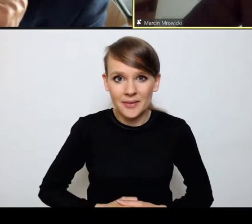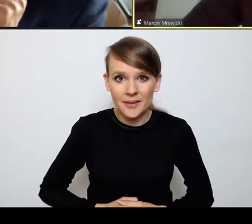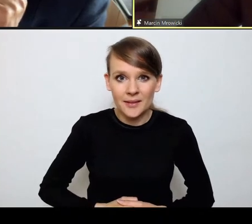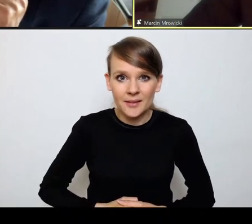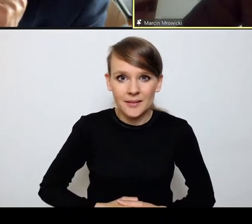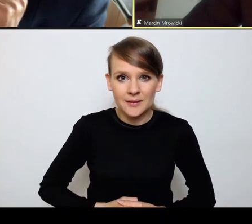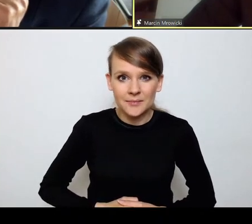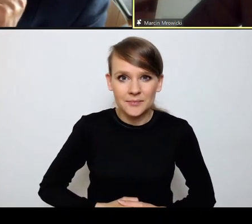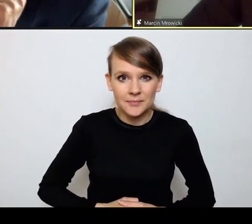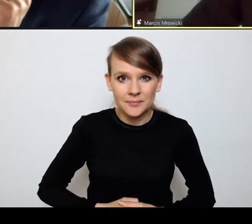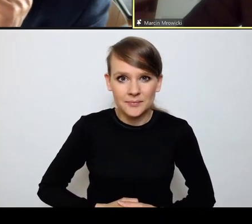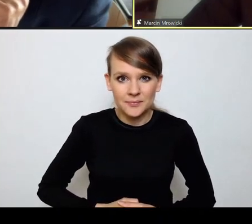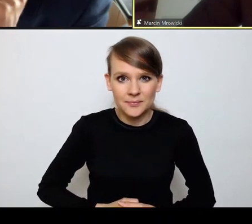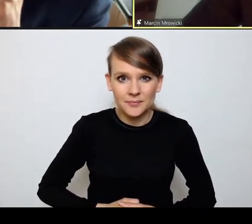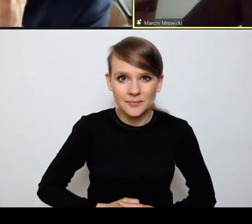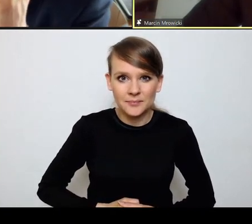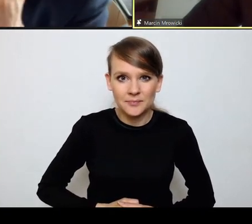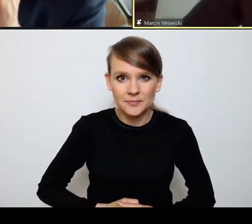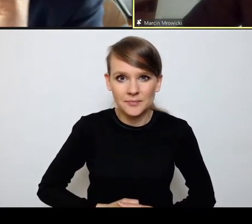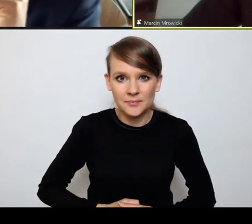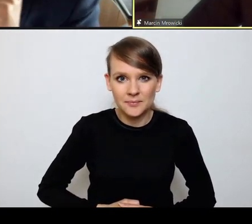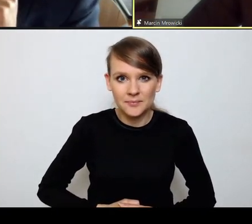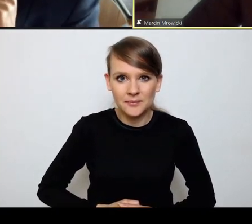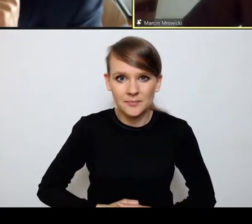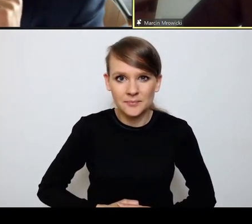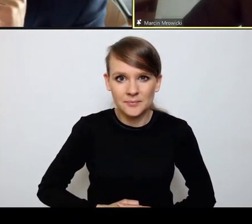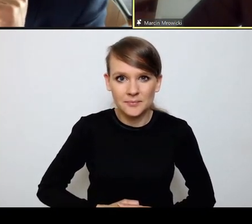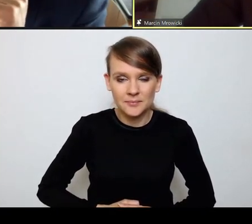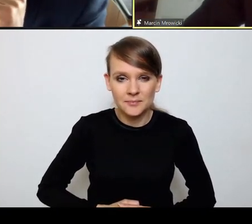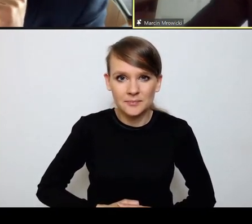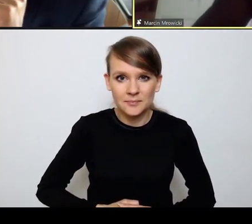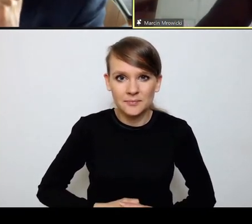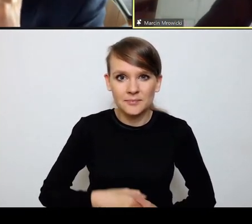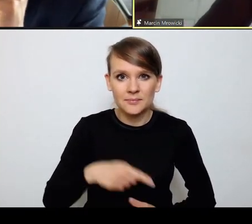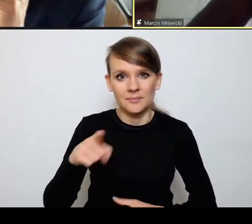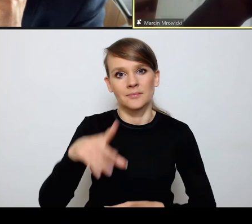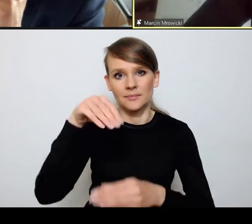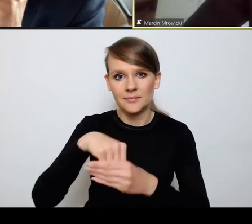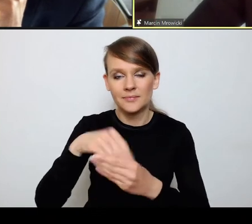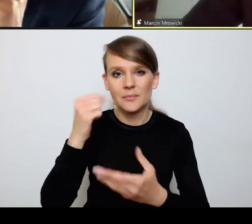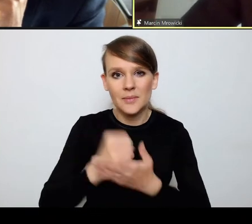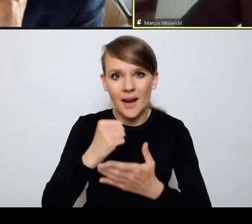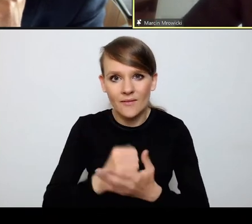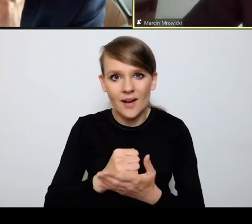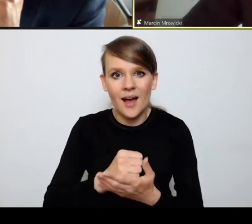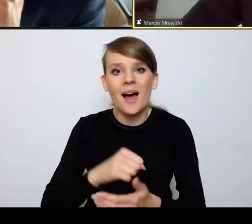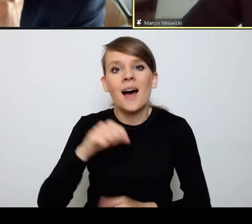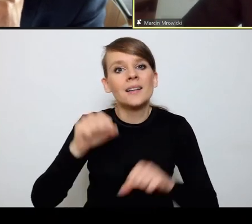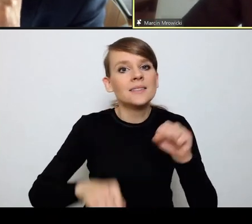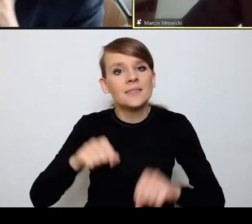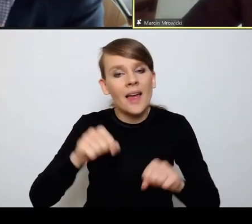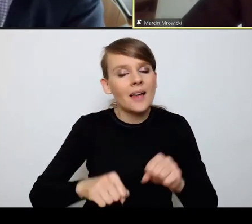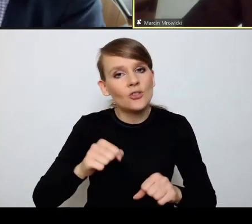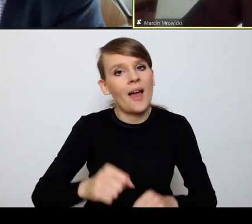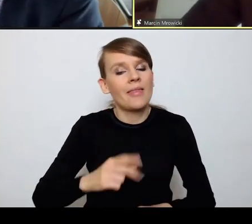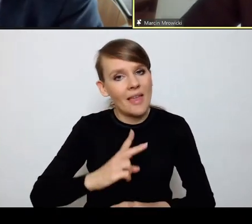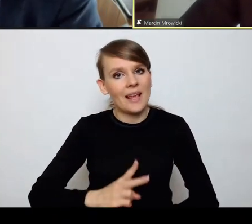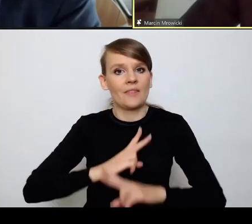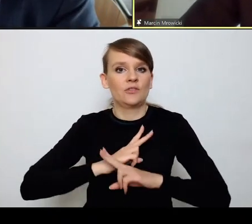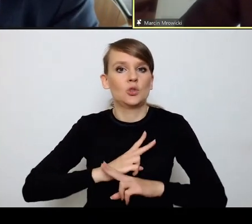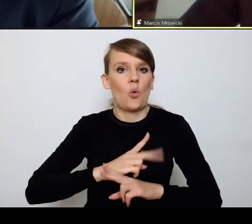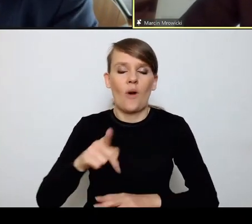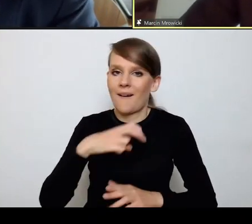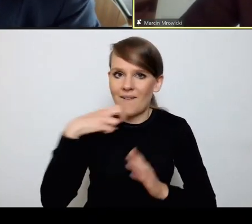odnosząc je do kwestii właśnie niezawisłości sędziów i gwarancji. Jak